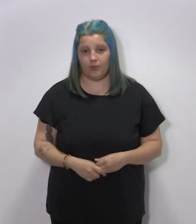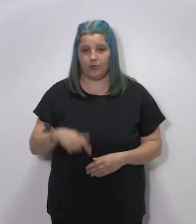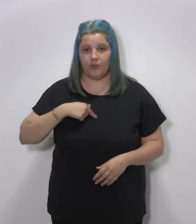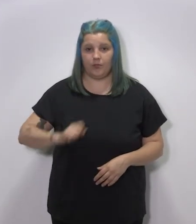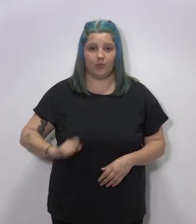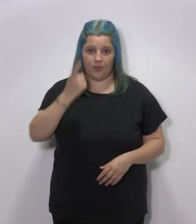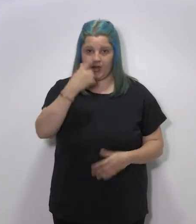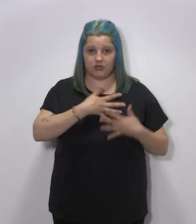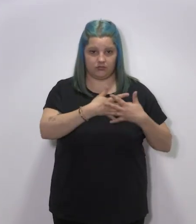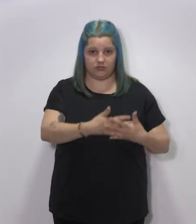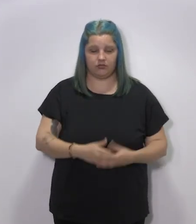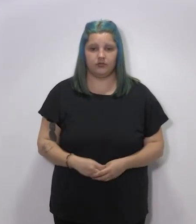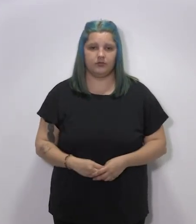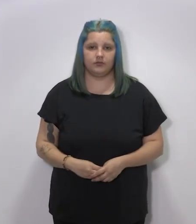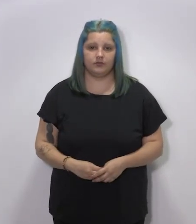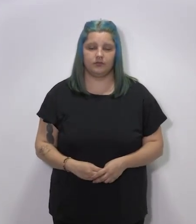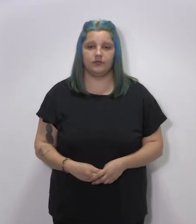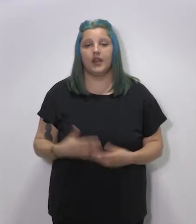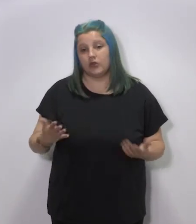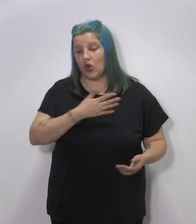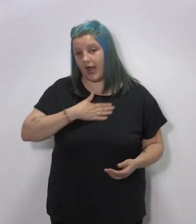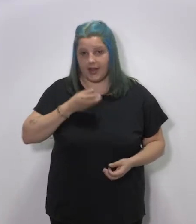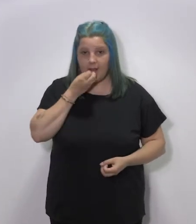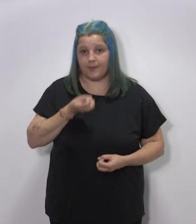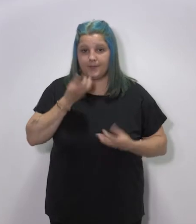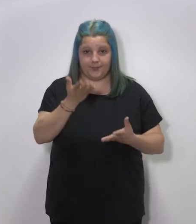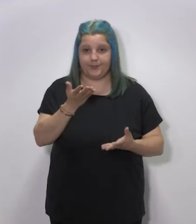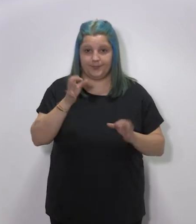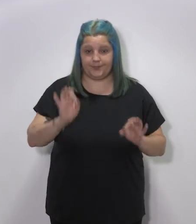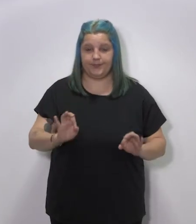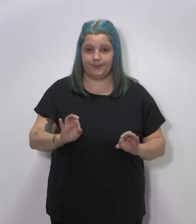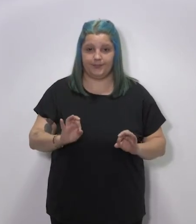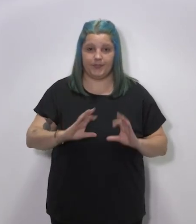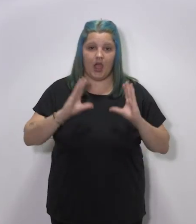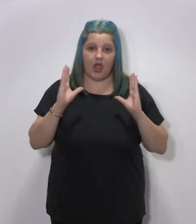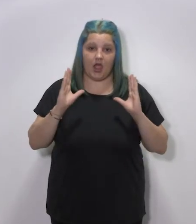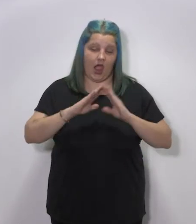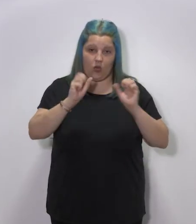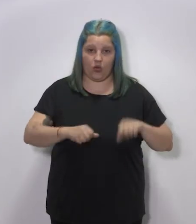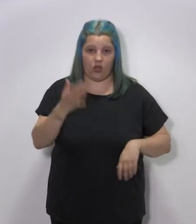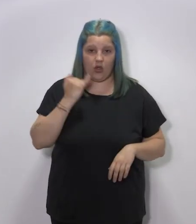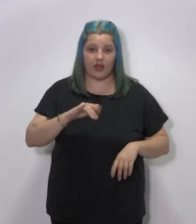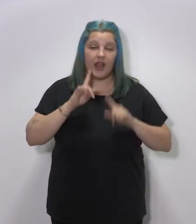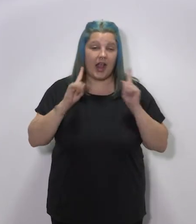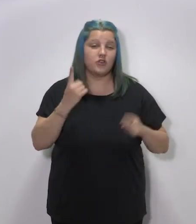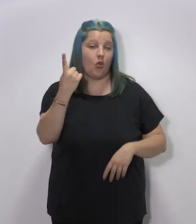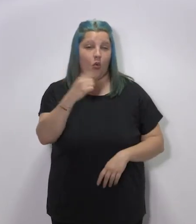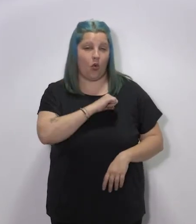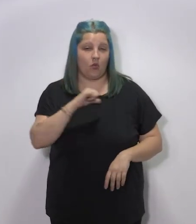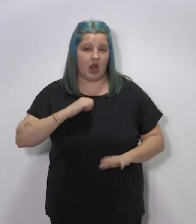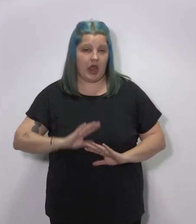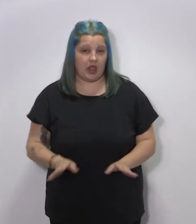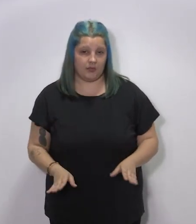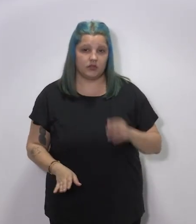tanto, queríamos indicar esa cuestión, que hemos llegado a un acuerdo, todas las comunidades autónomas, excepto una